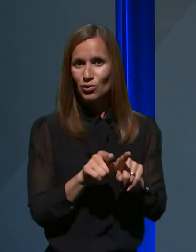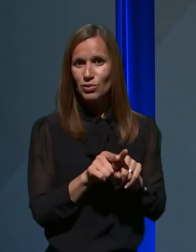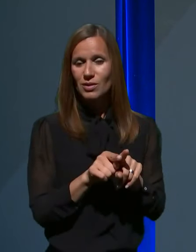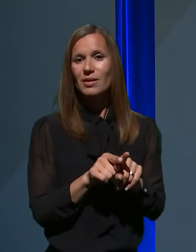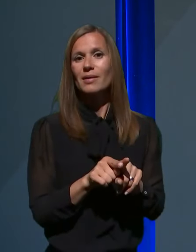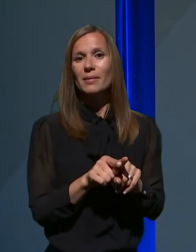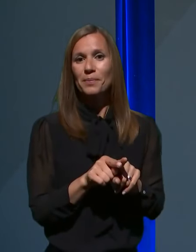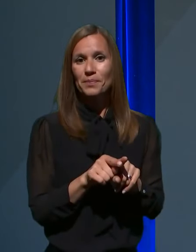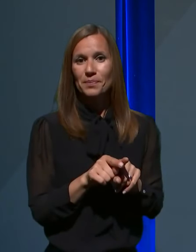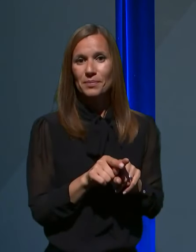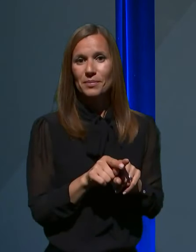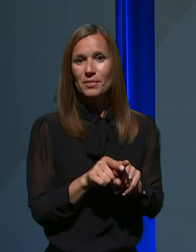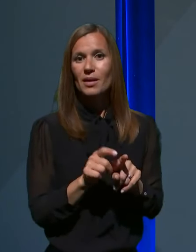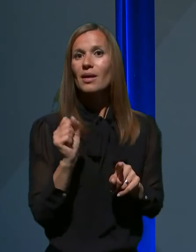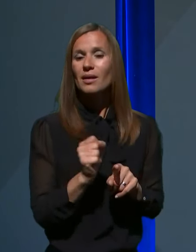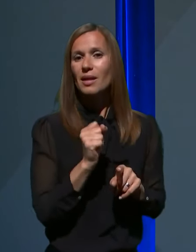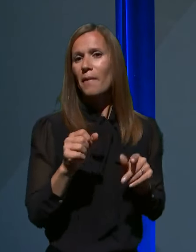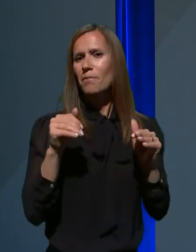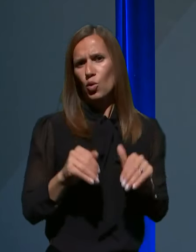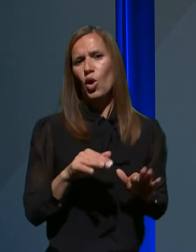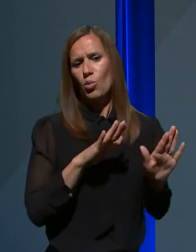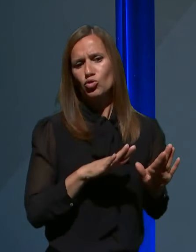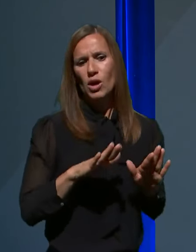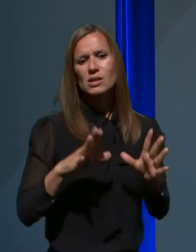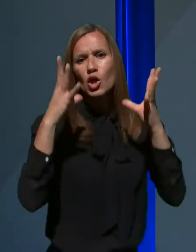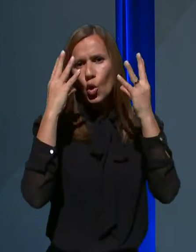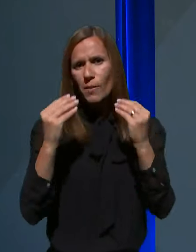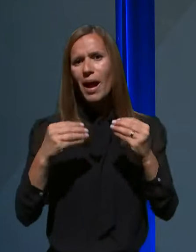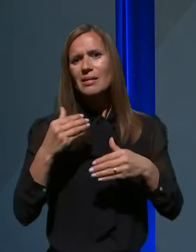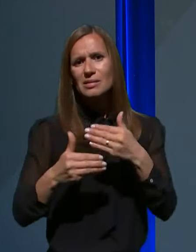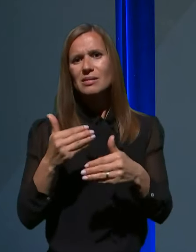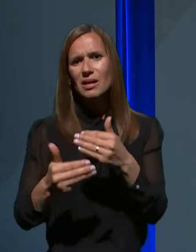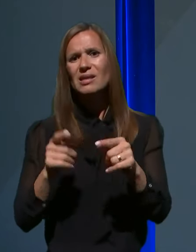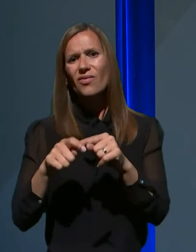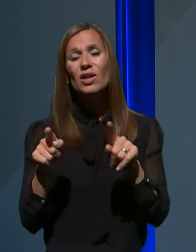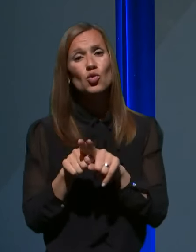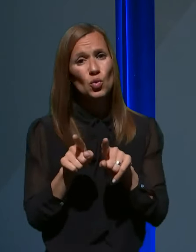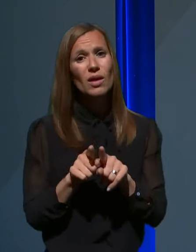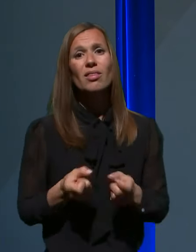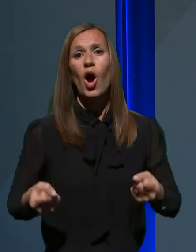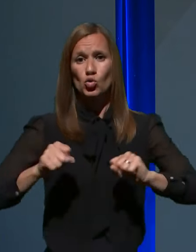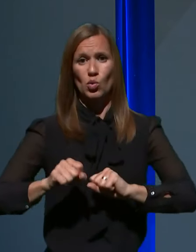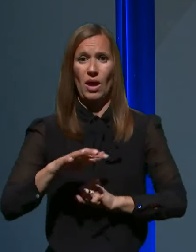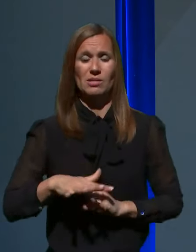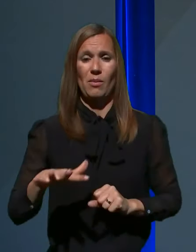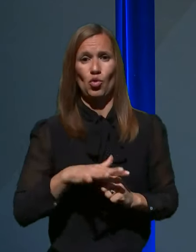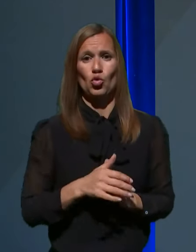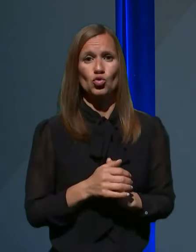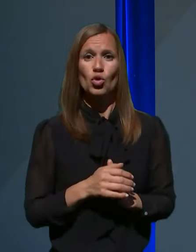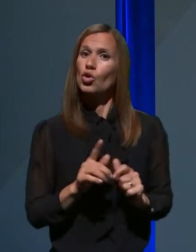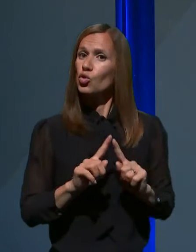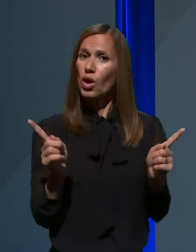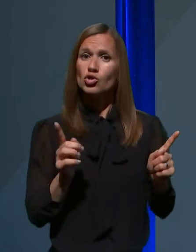morajo na nek način normalizirati razmere v gospodarstvu, namreč tudi sicer bomo v